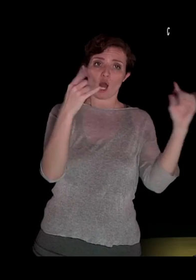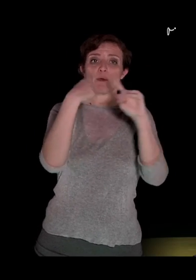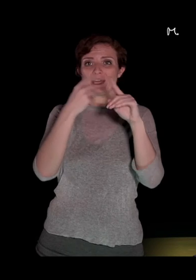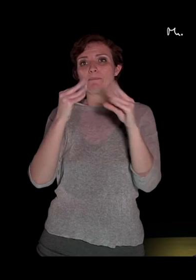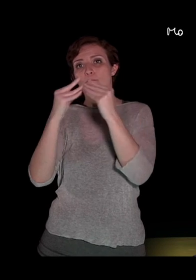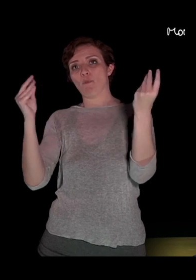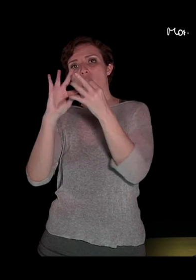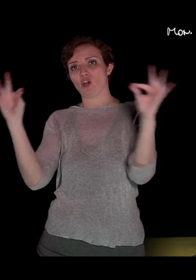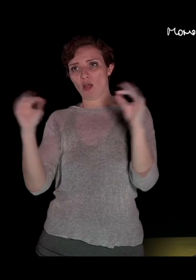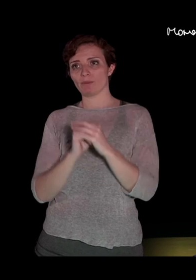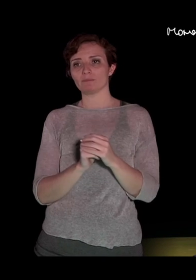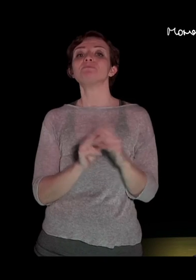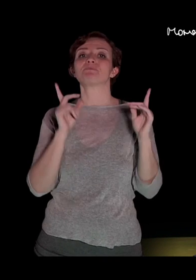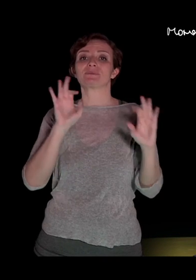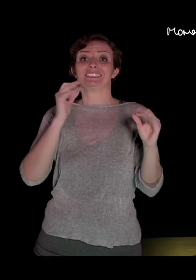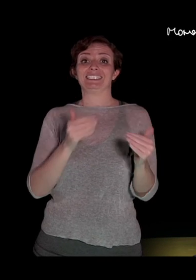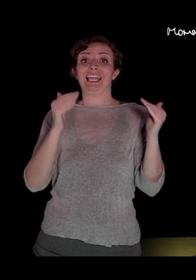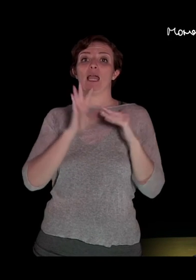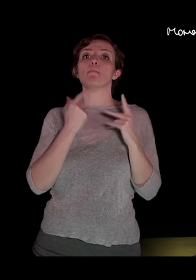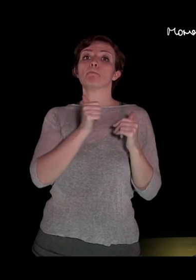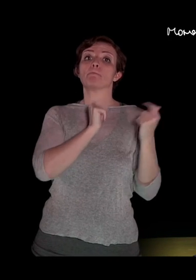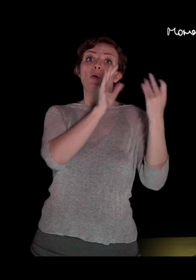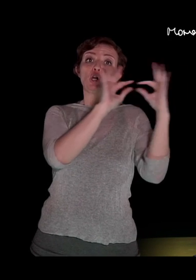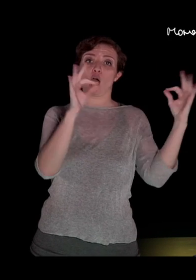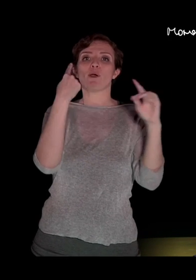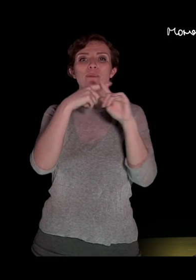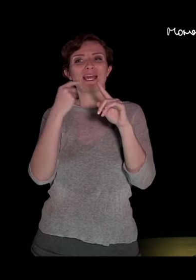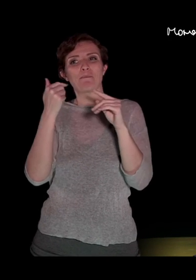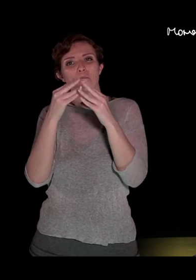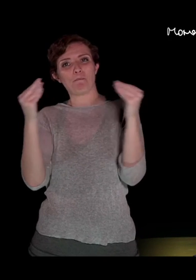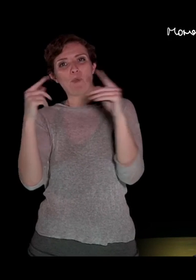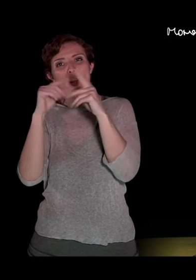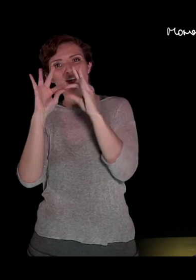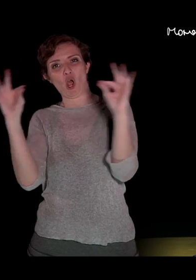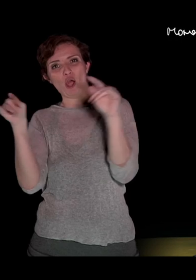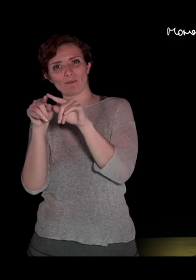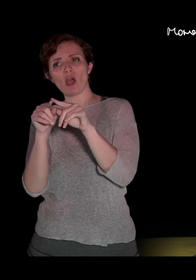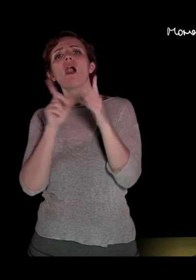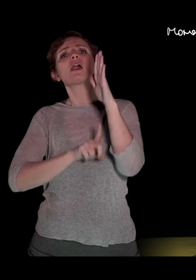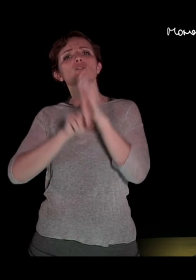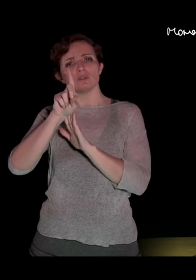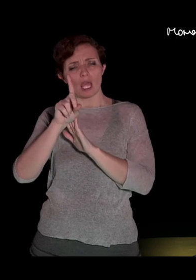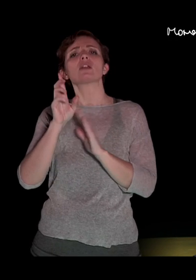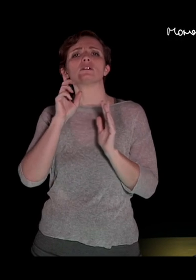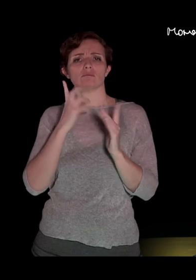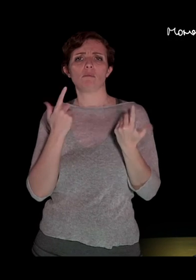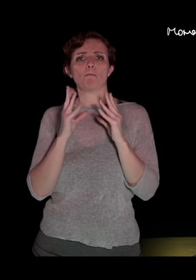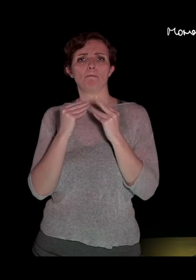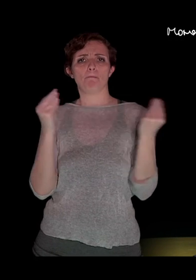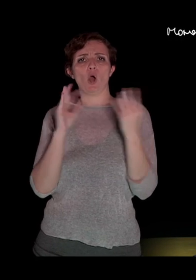monomio per polinomio, il risultato evidentemente è un polinomio che